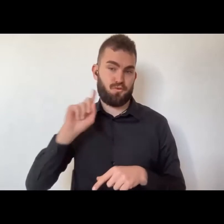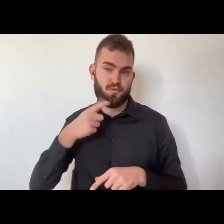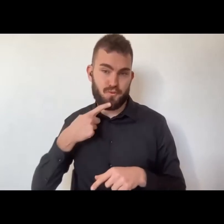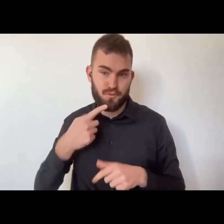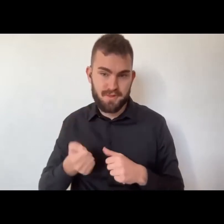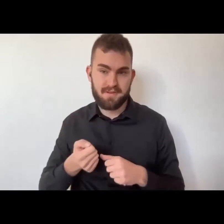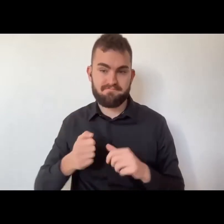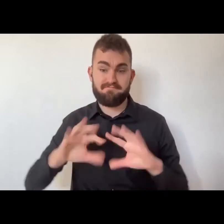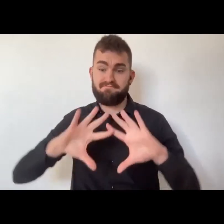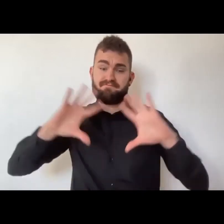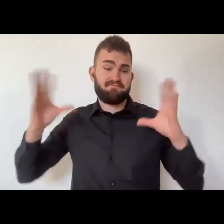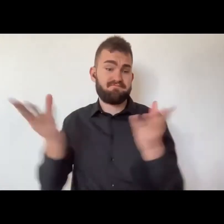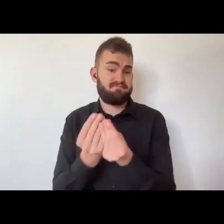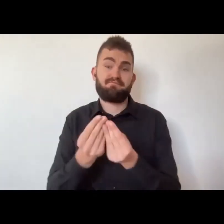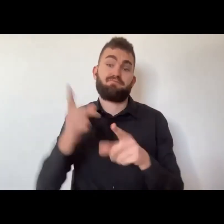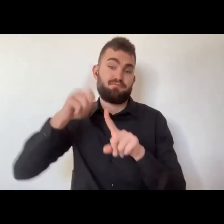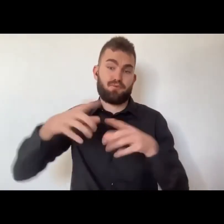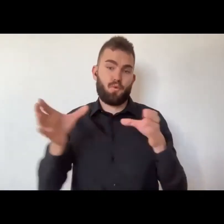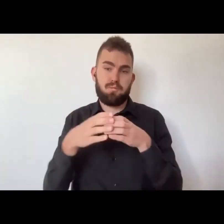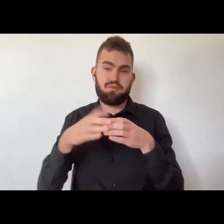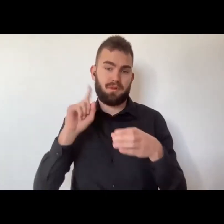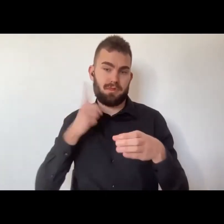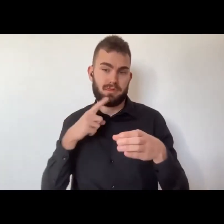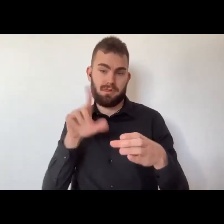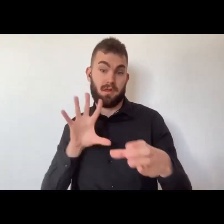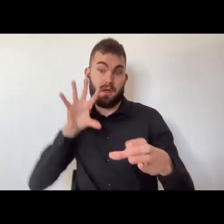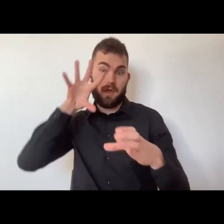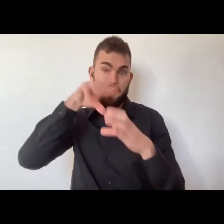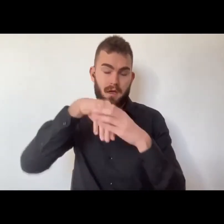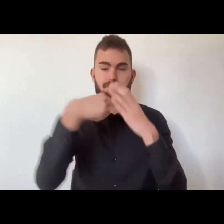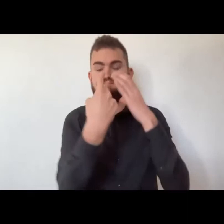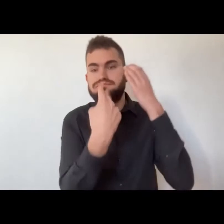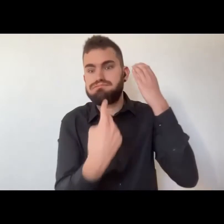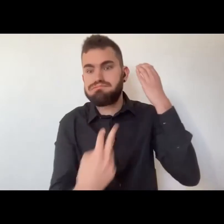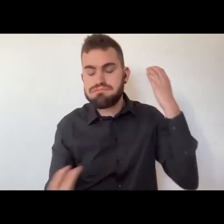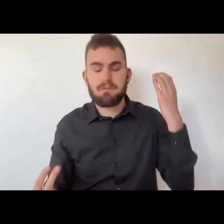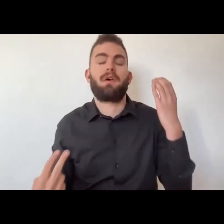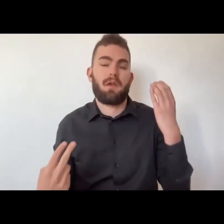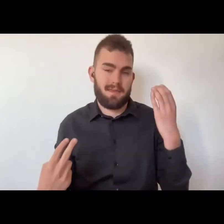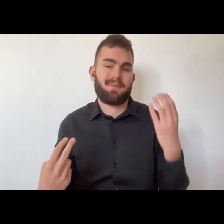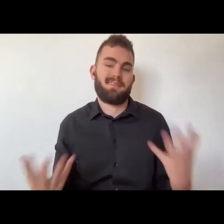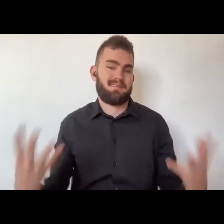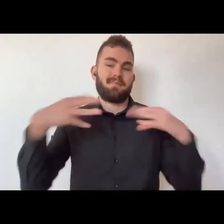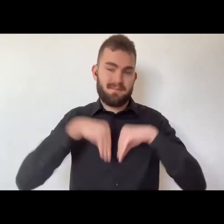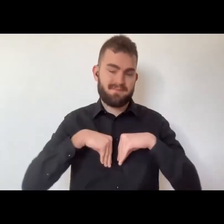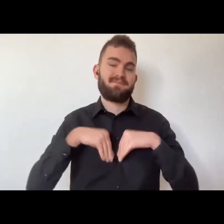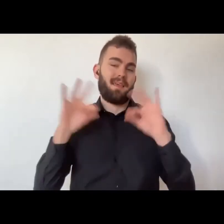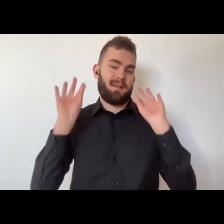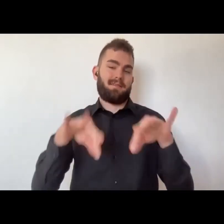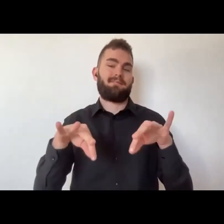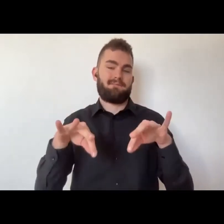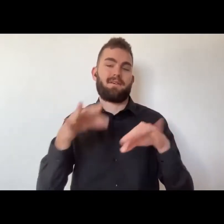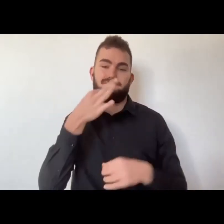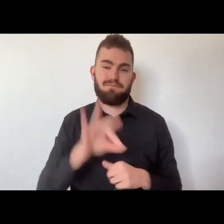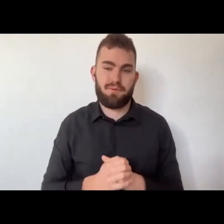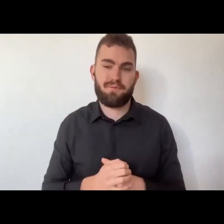È una lingua che è collegata alla cultura sorda, all'arte, che fa parte di una comunità in cui